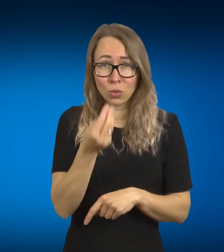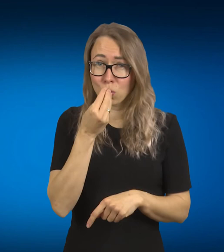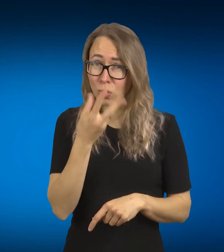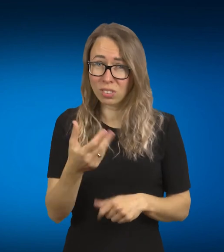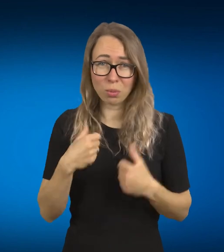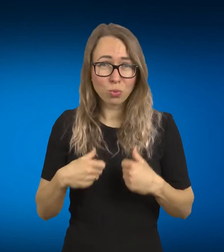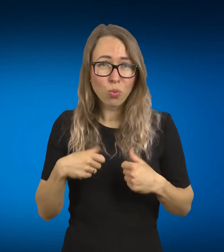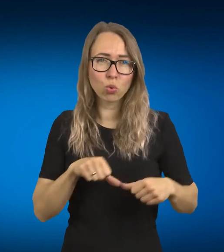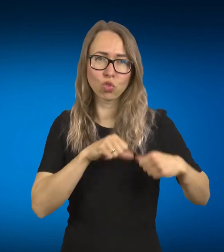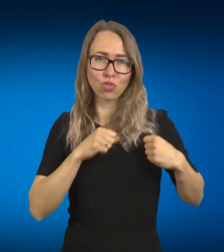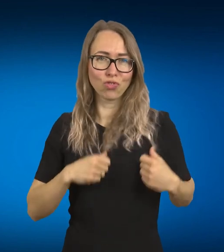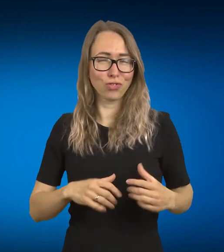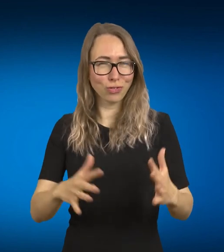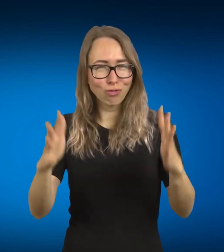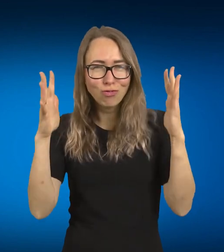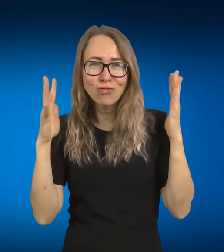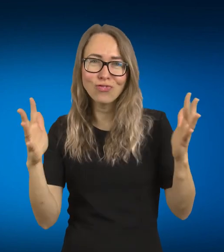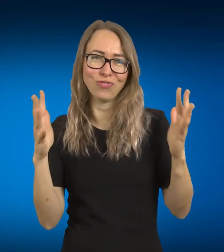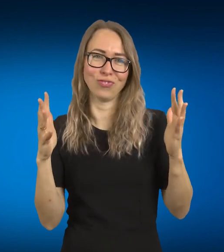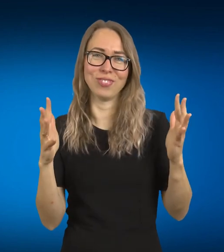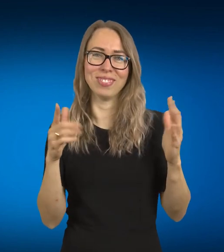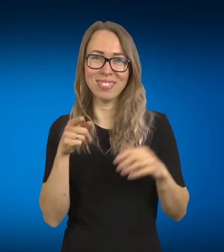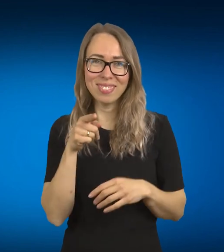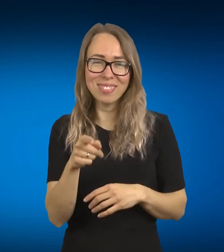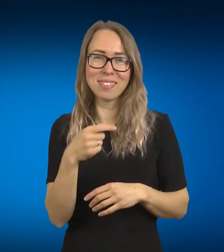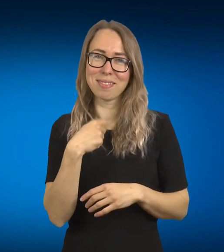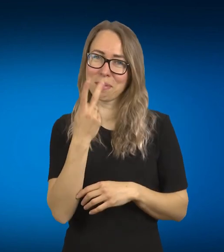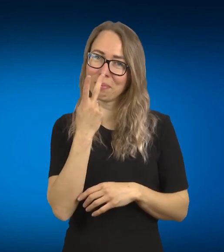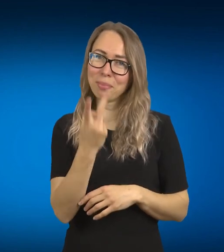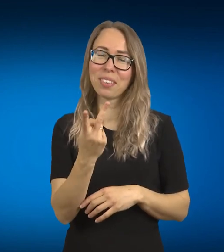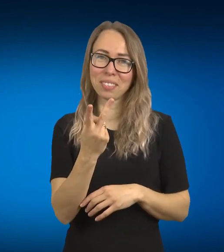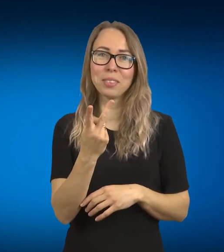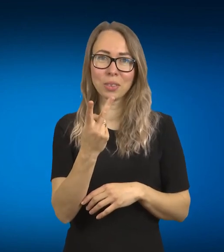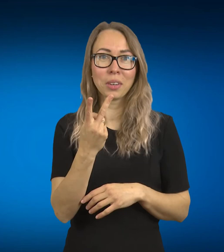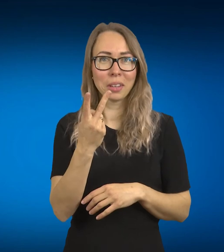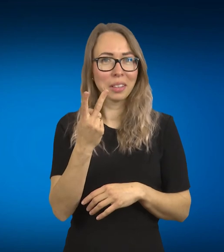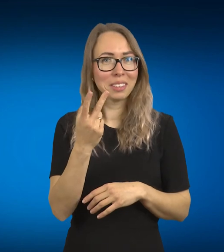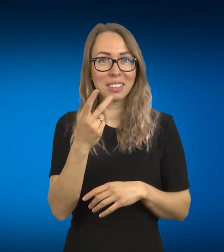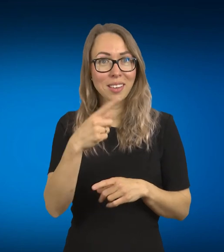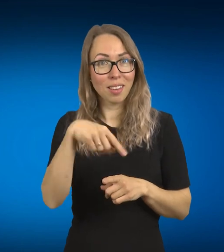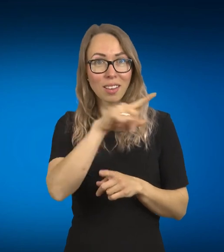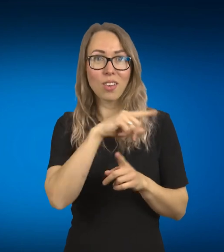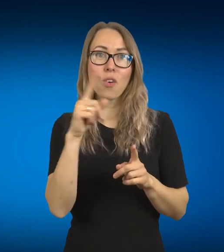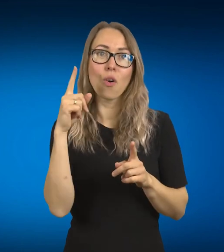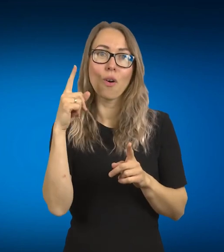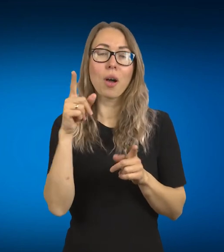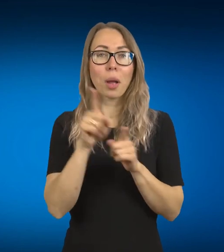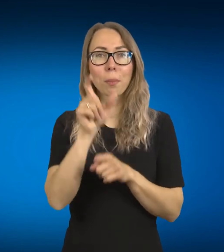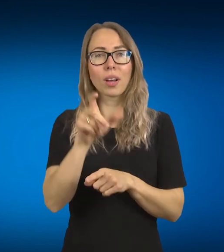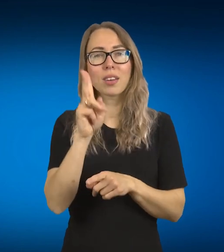ir tikrai aš turiu protukas, nebūtinai yra būdinga meniškos širdies žmonėm